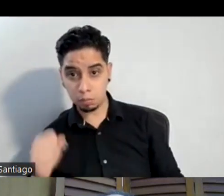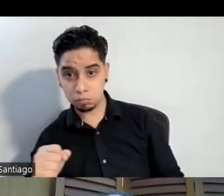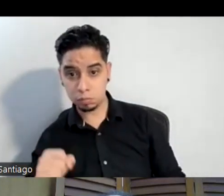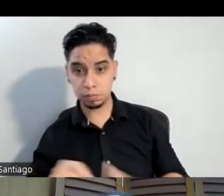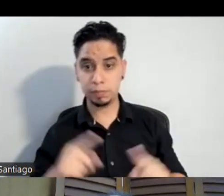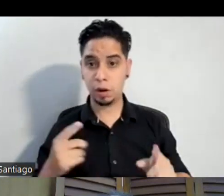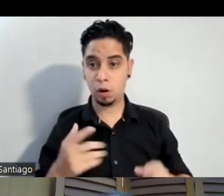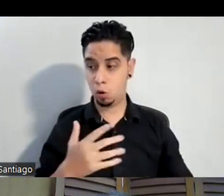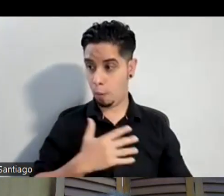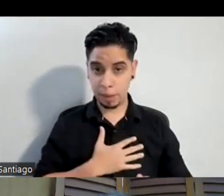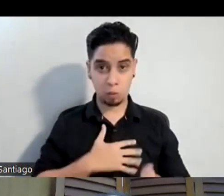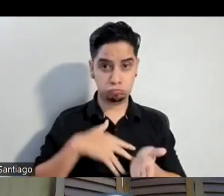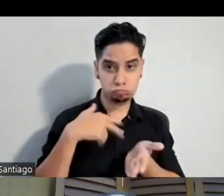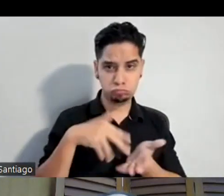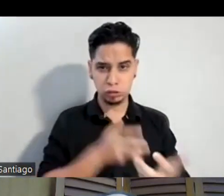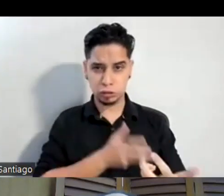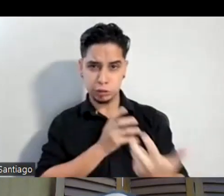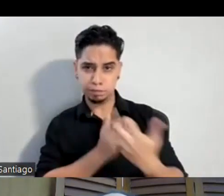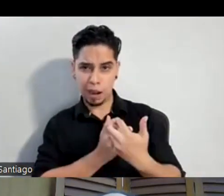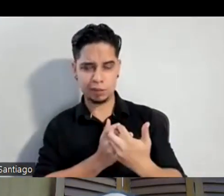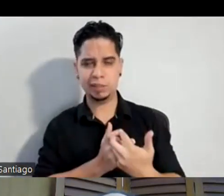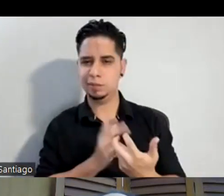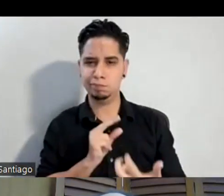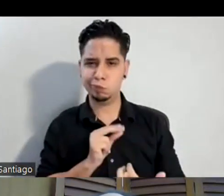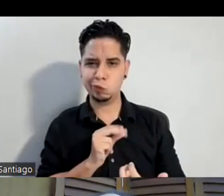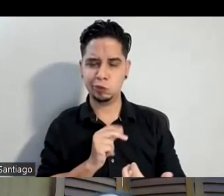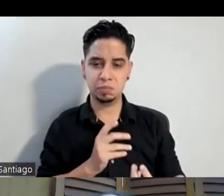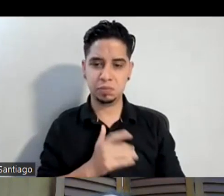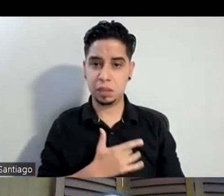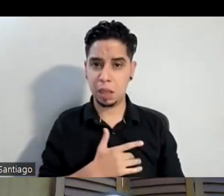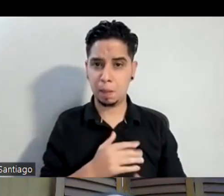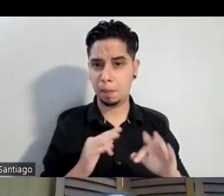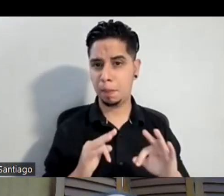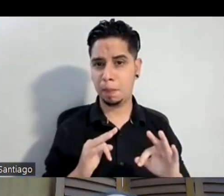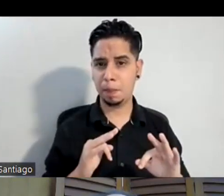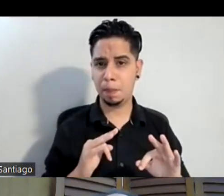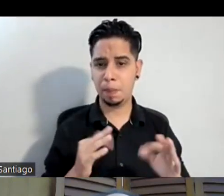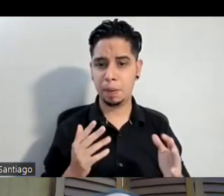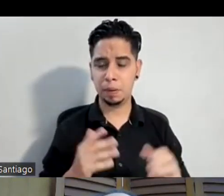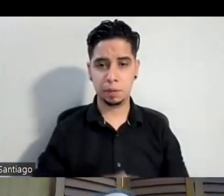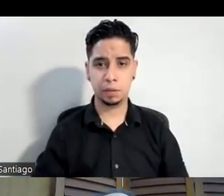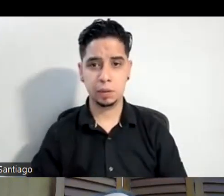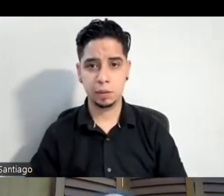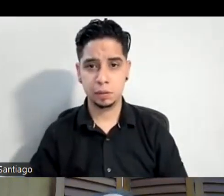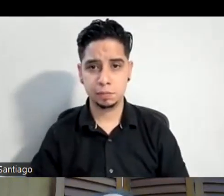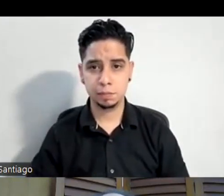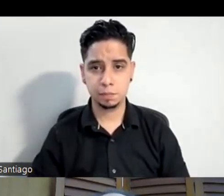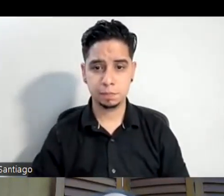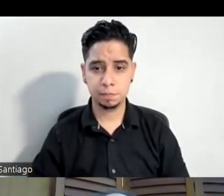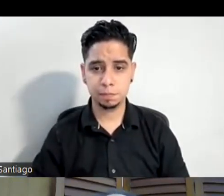lo mío, o sea, no era como que me, me sentía que respiraba. O sea, el teatro para mí es mi tanque de oxígeno, yo siempre lo he dicho. Y, pues, en